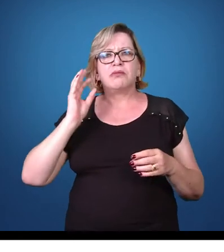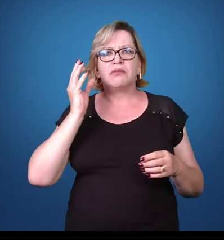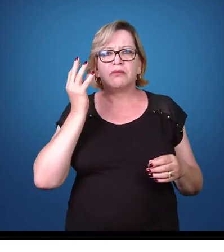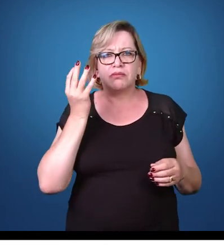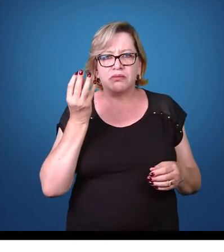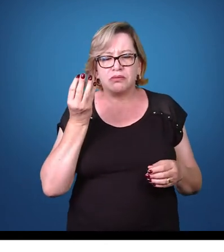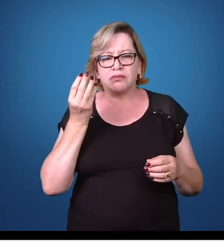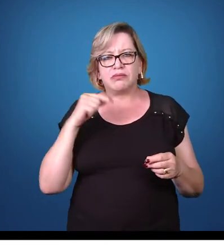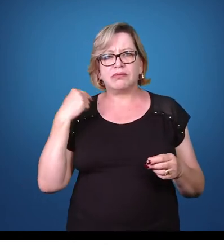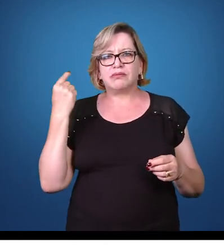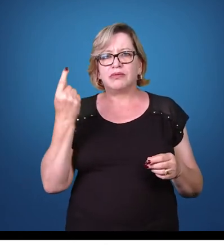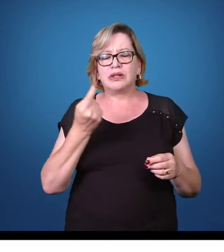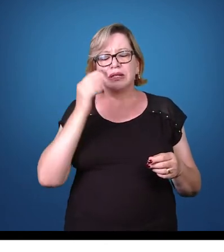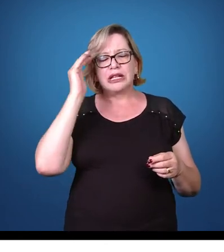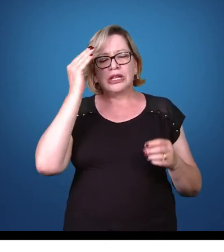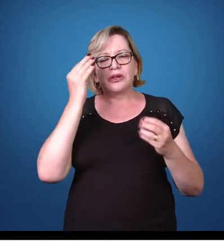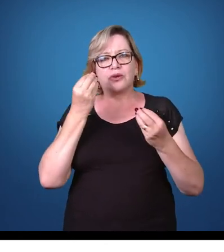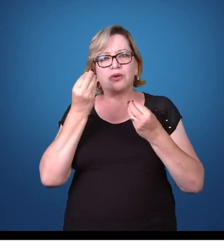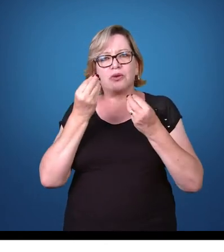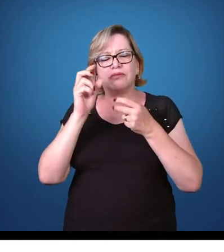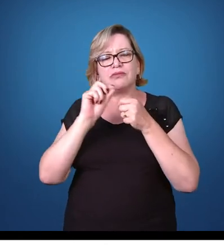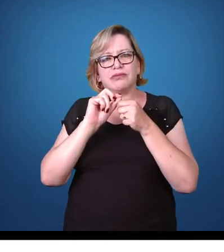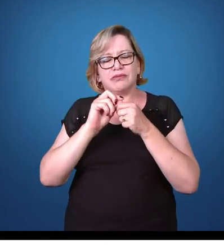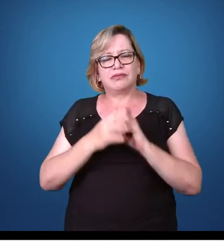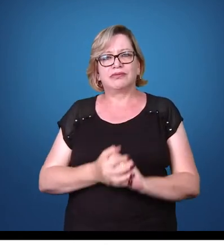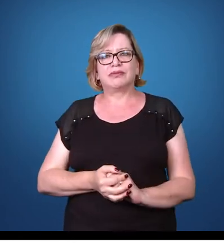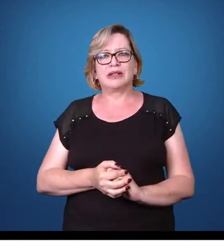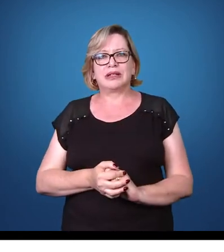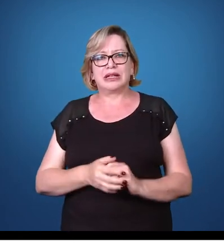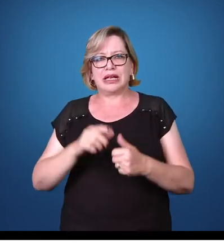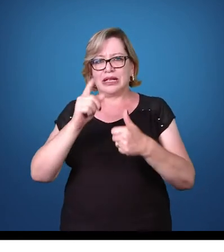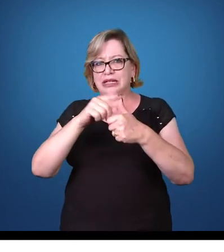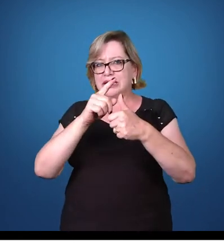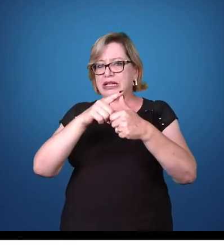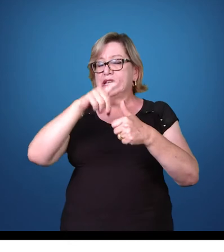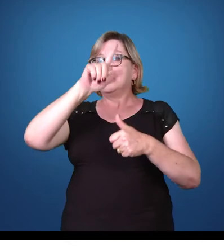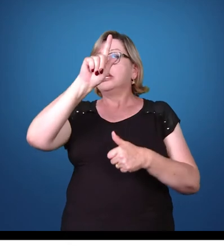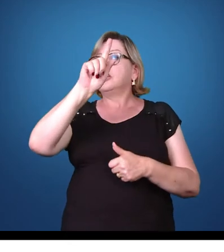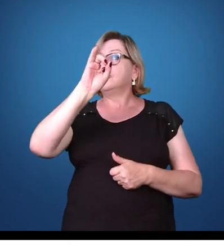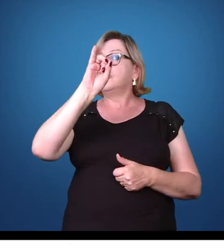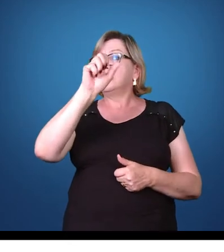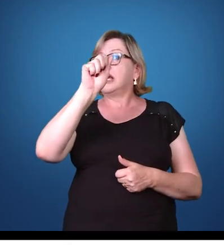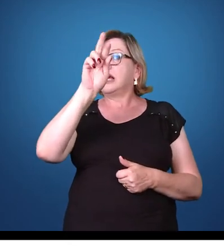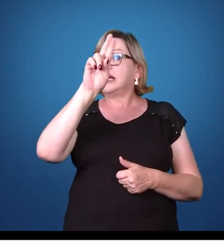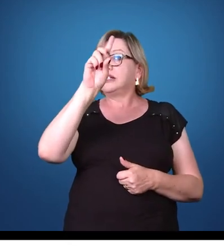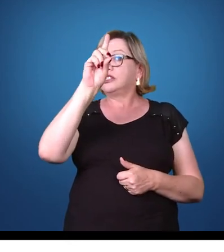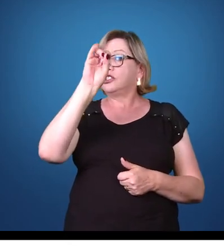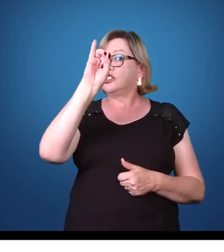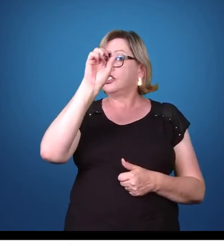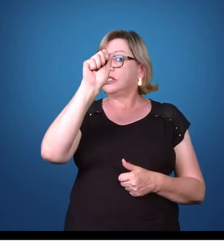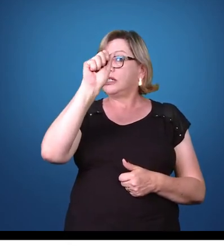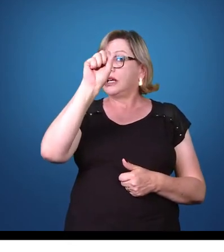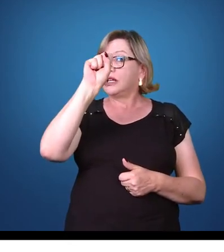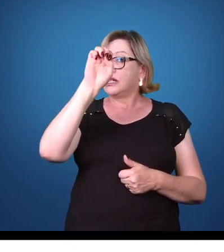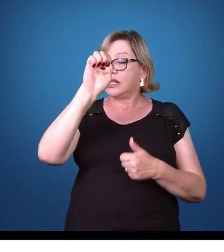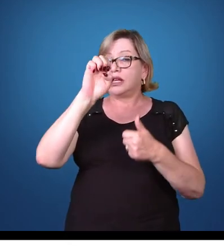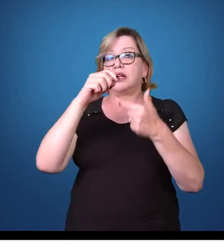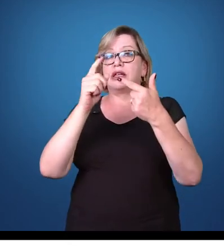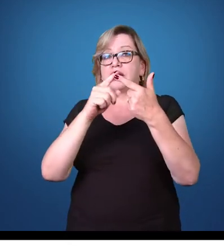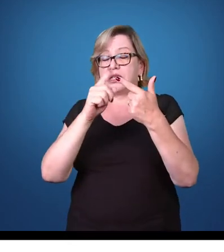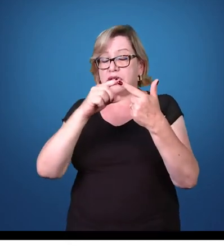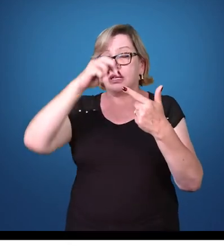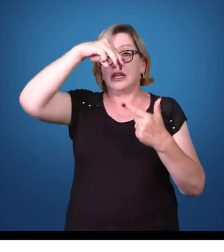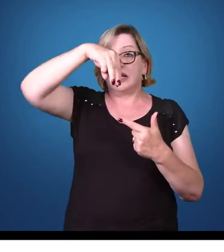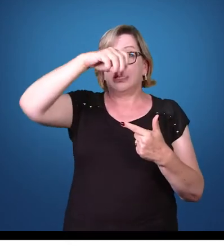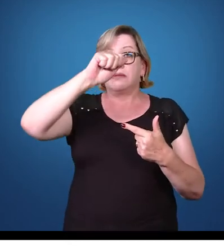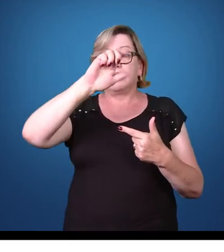e pra gente entender como que funciona o mecanismo da doença. São elas a giardíase e a malária. Vamos dar uma olhadinha em como